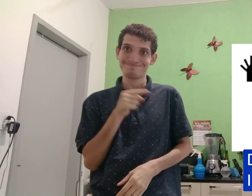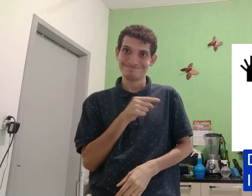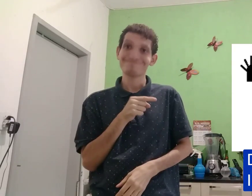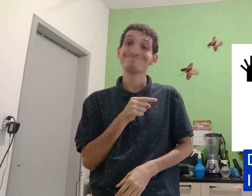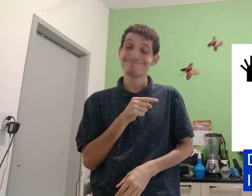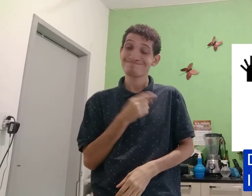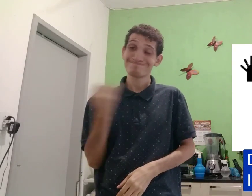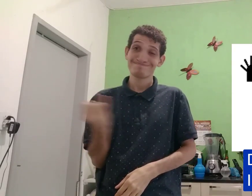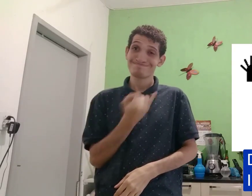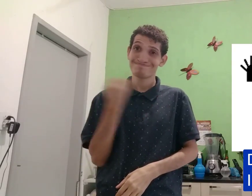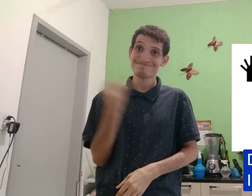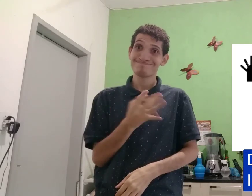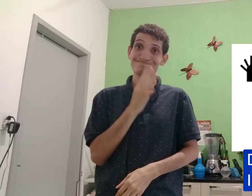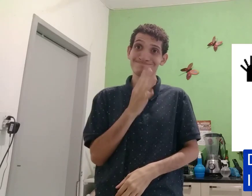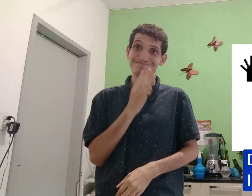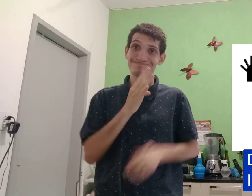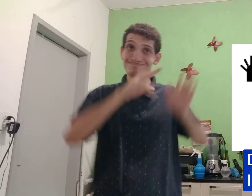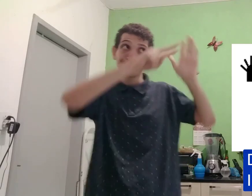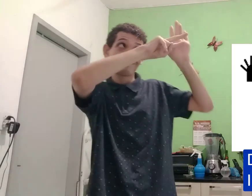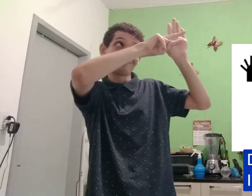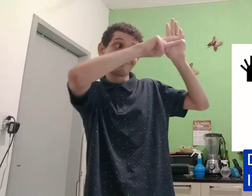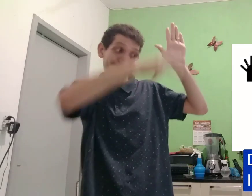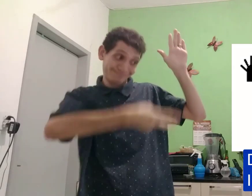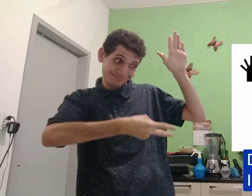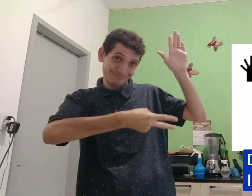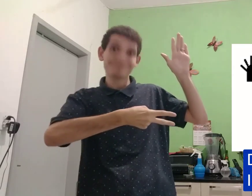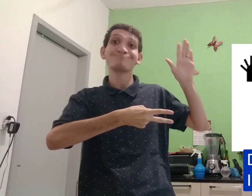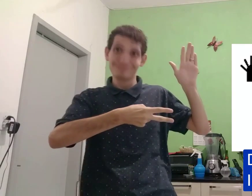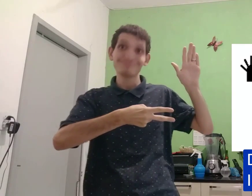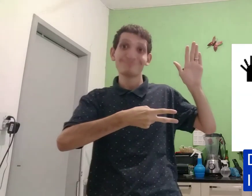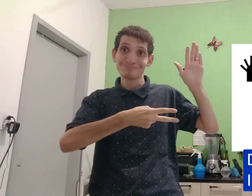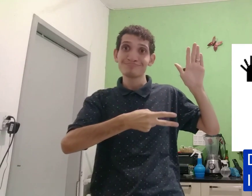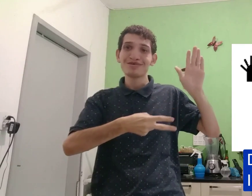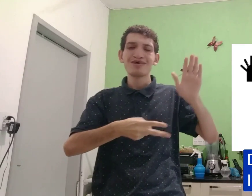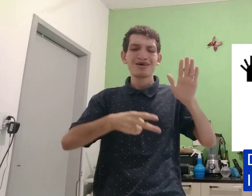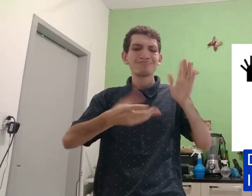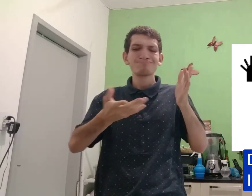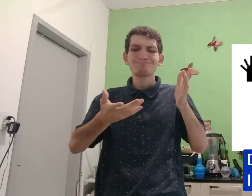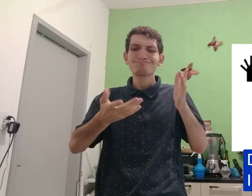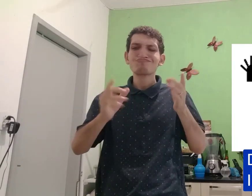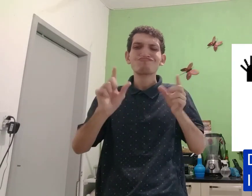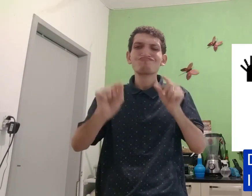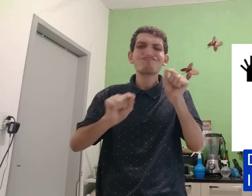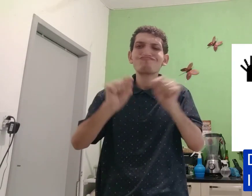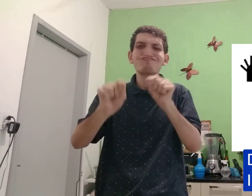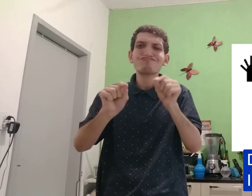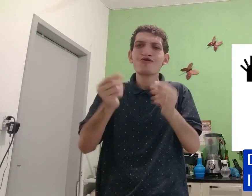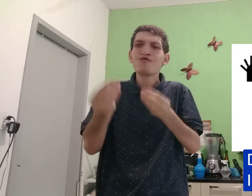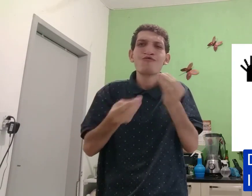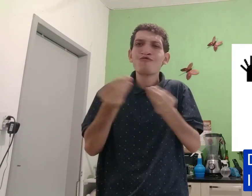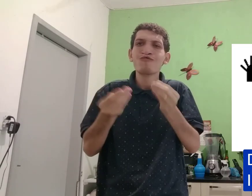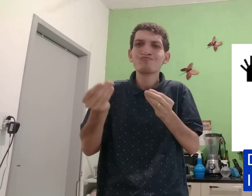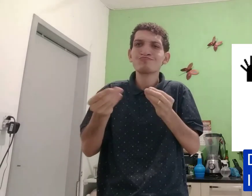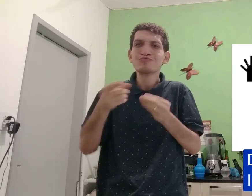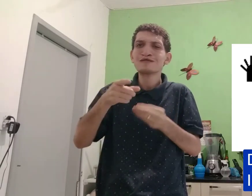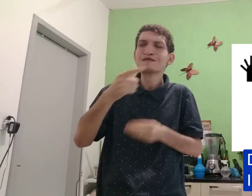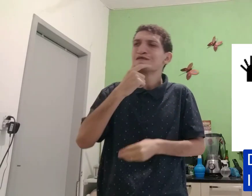conceito, importante conhecer isso daqui. Mas, o que que é?